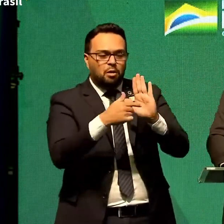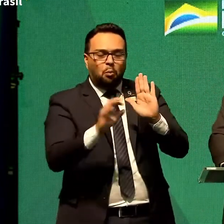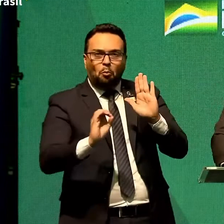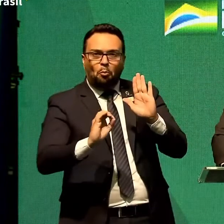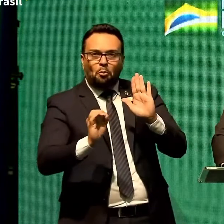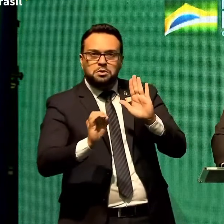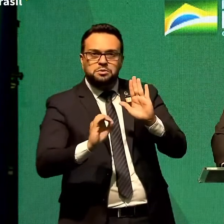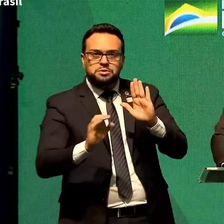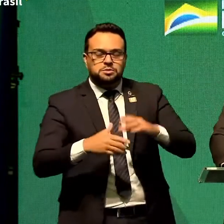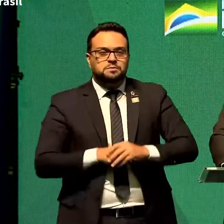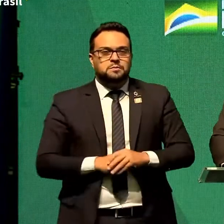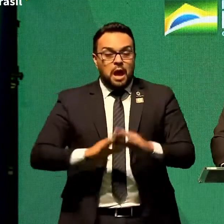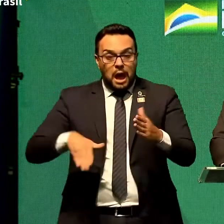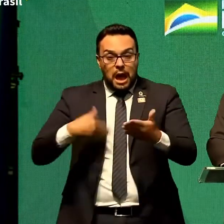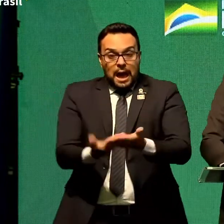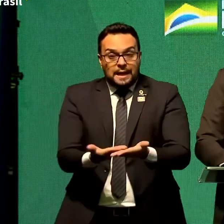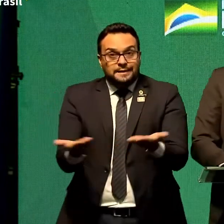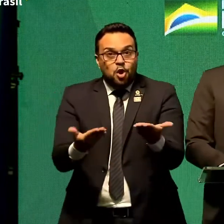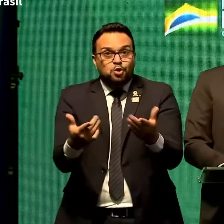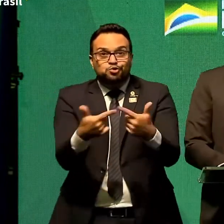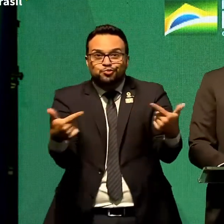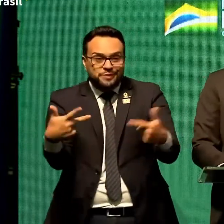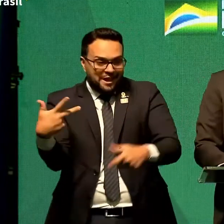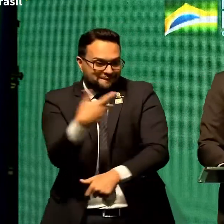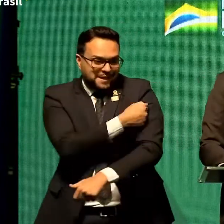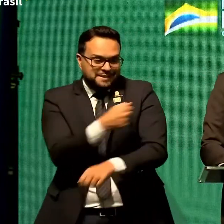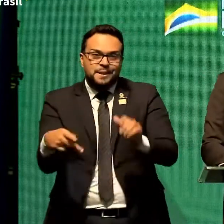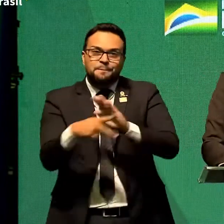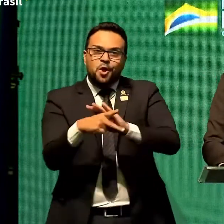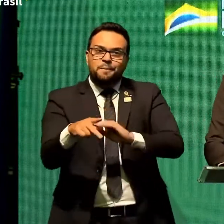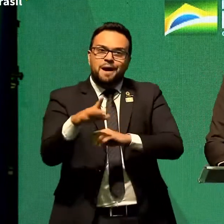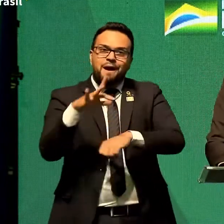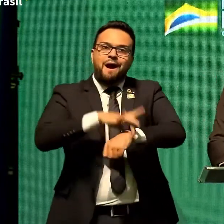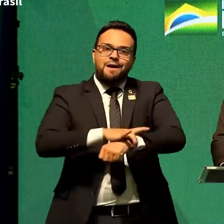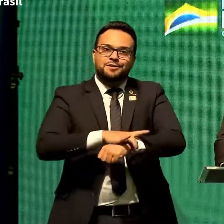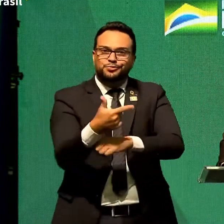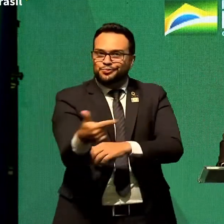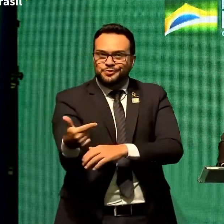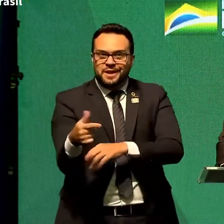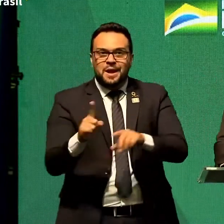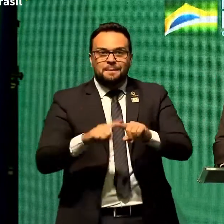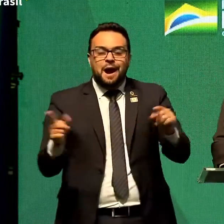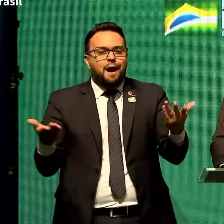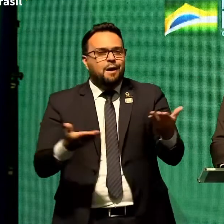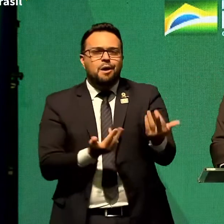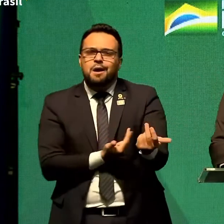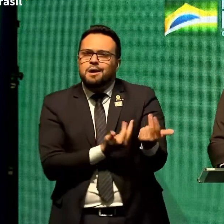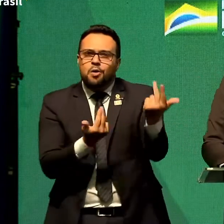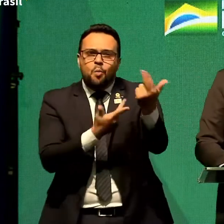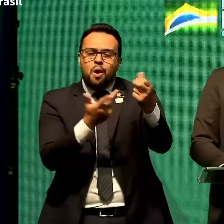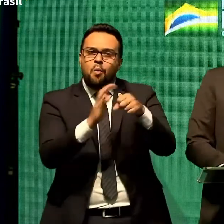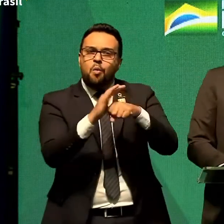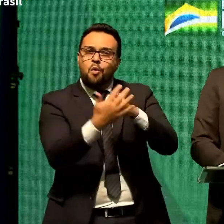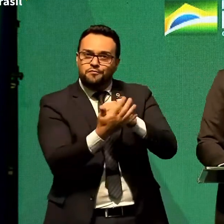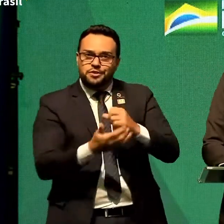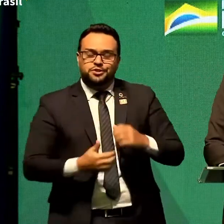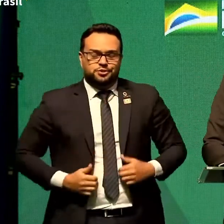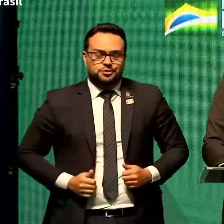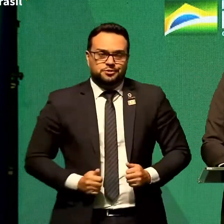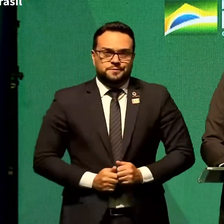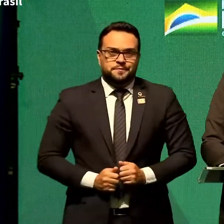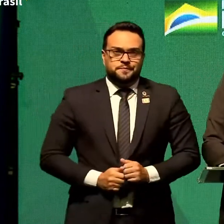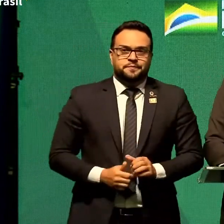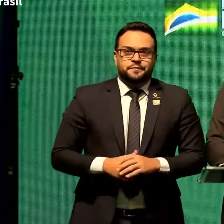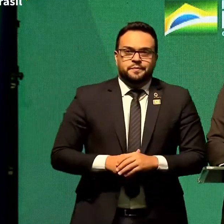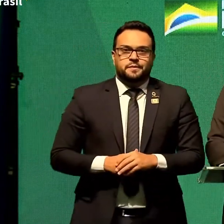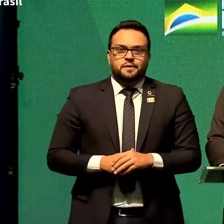futuro. Até hoje, ainda não temos uma vacina para isso. A mesma coisa agora, a questão do Covid